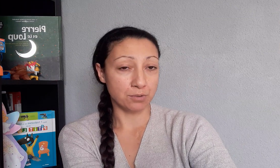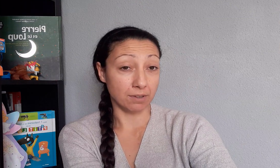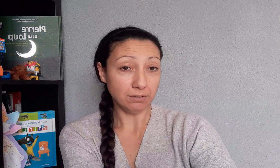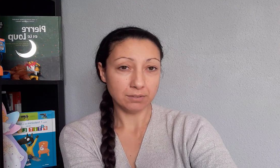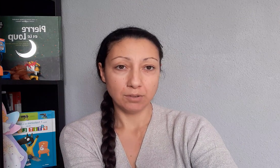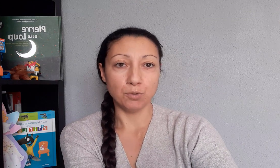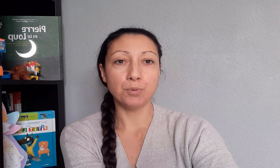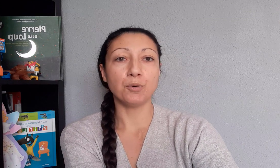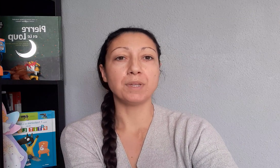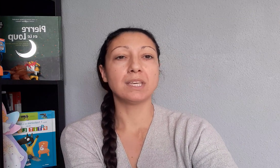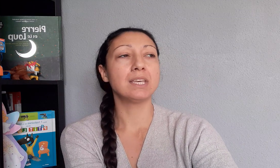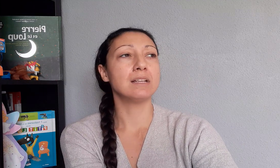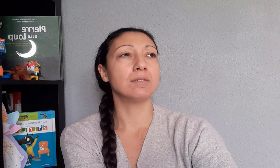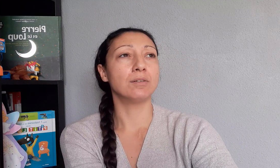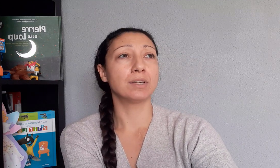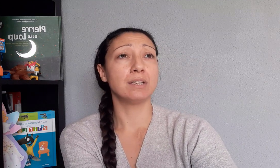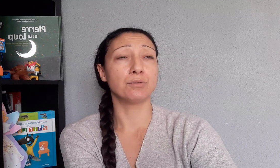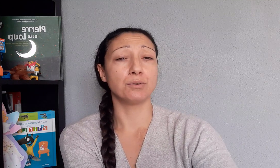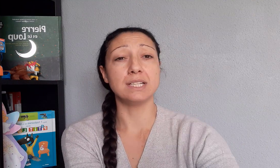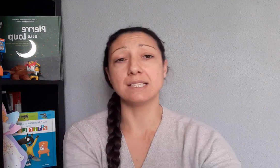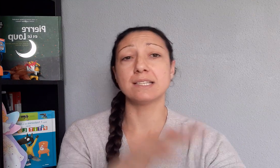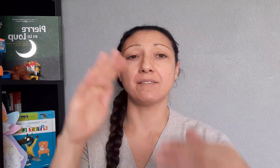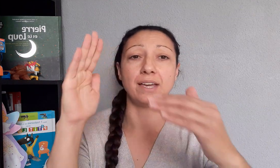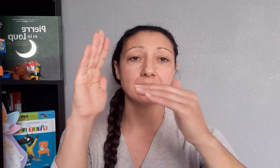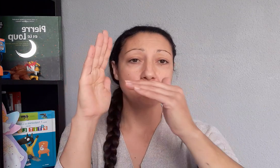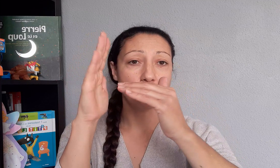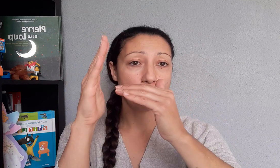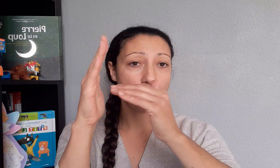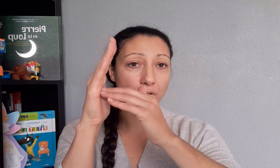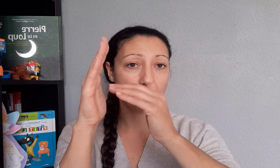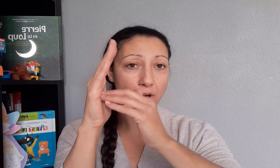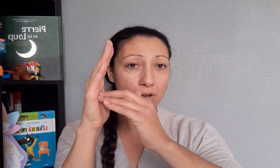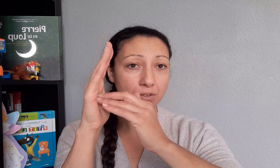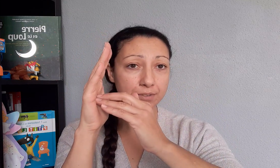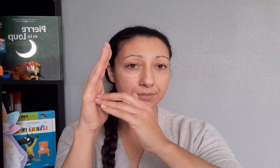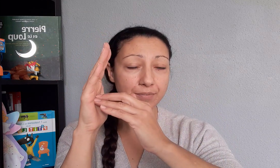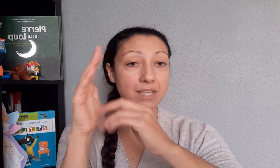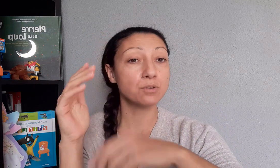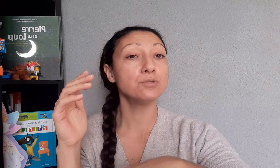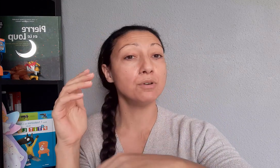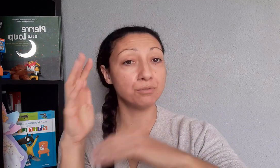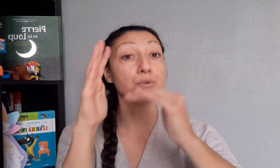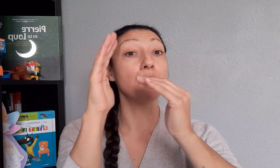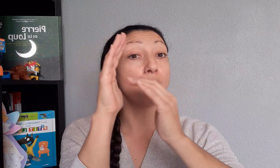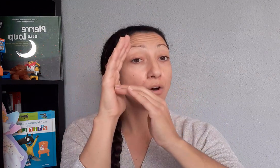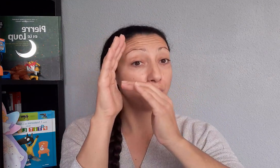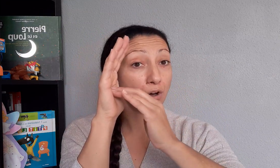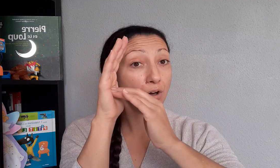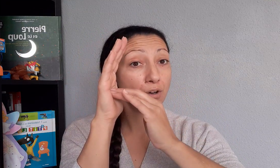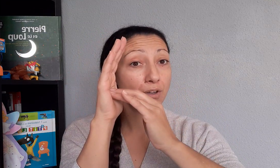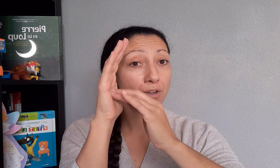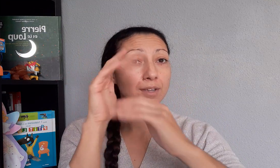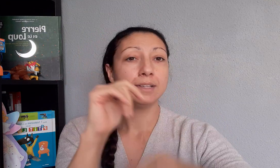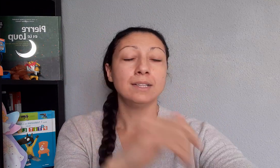-uns. Le premier qu'ils vont utiliser ça va être encore. Est-ce que tu en veux encore ?